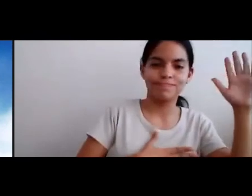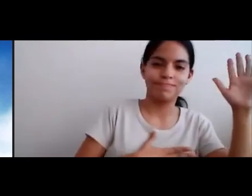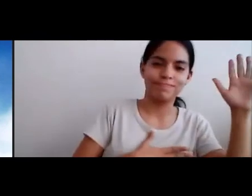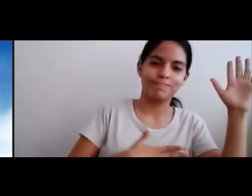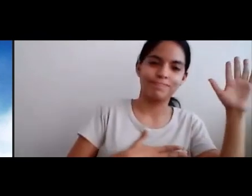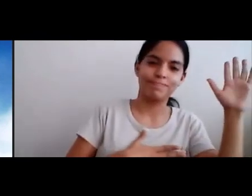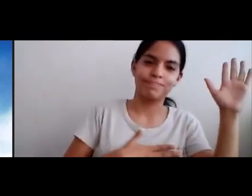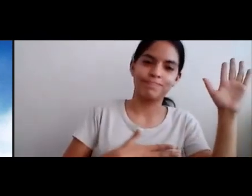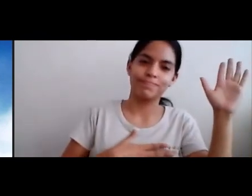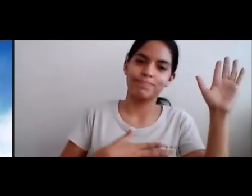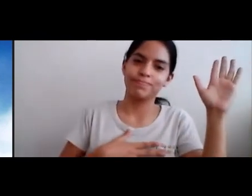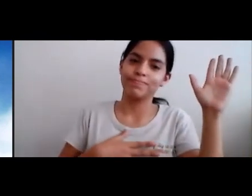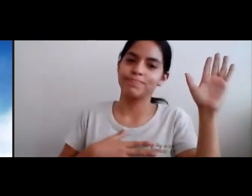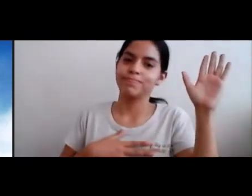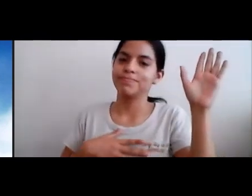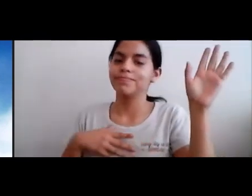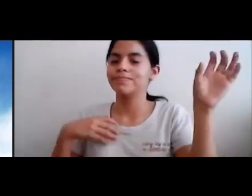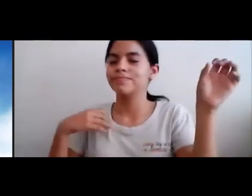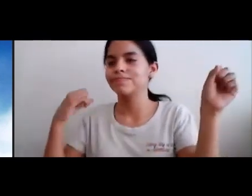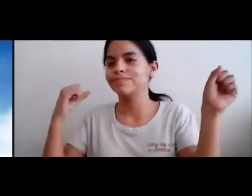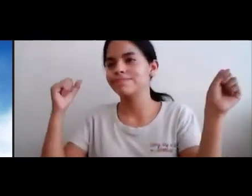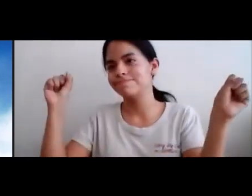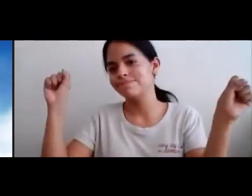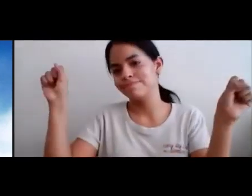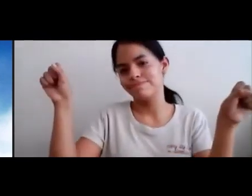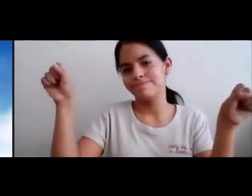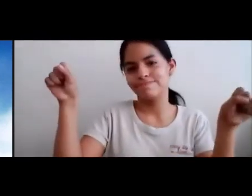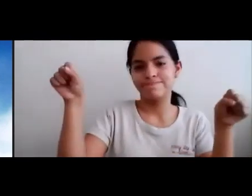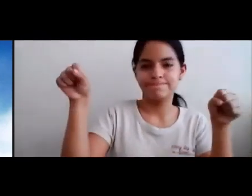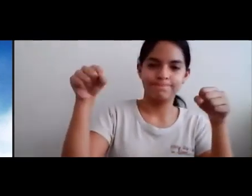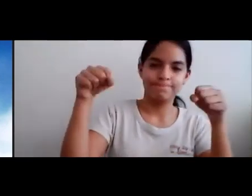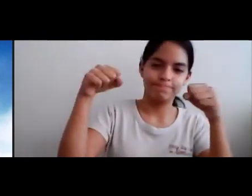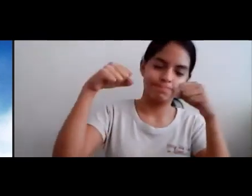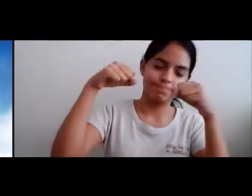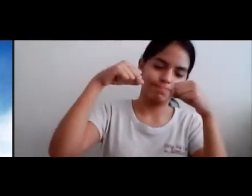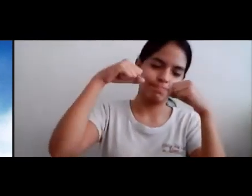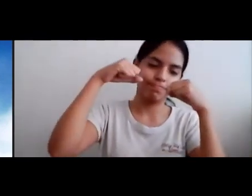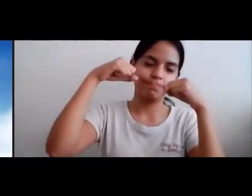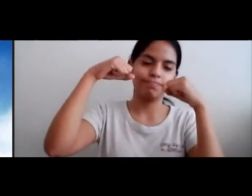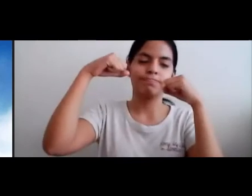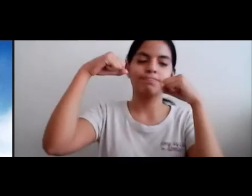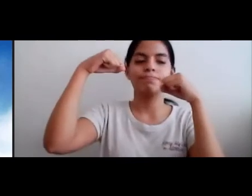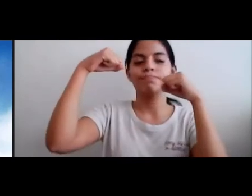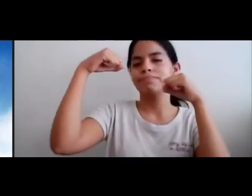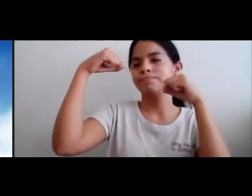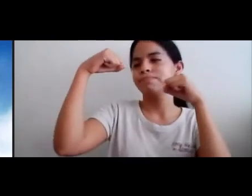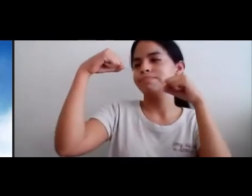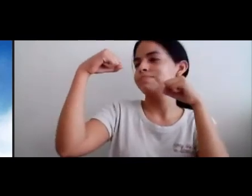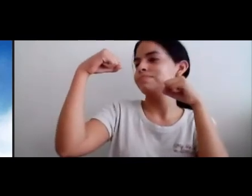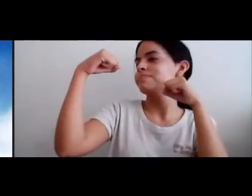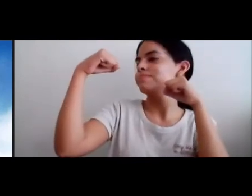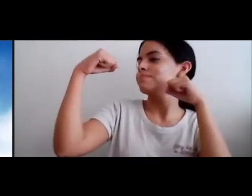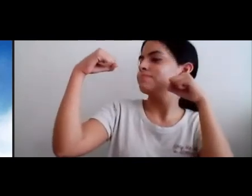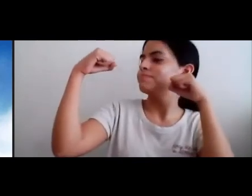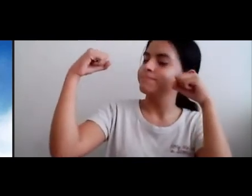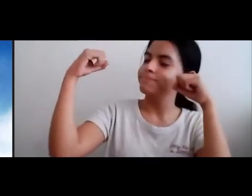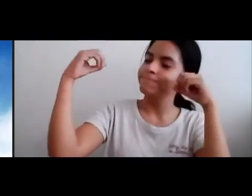Un hermoso Baile Y fueron Muy Muy Muy Felices